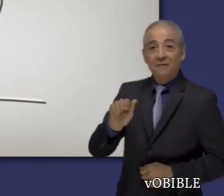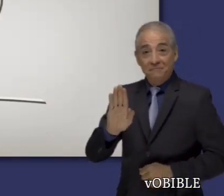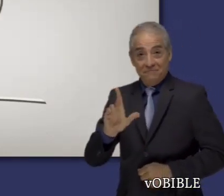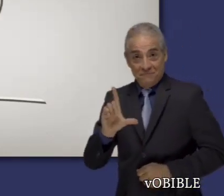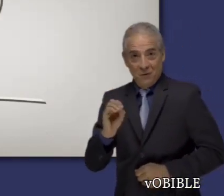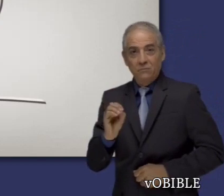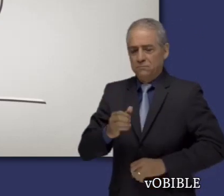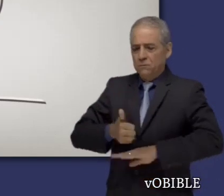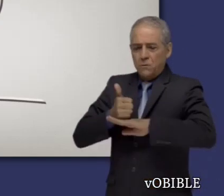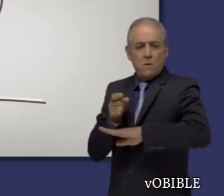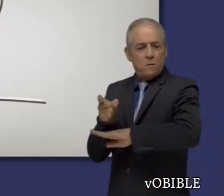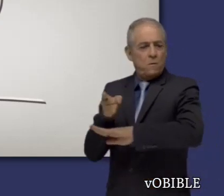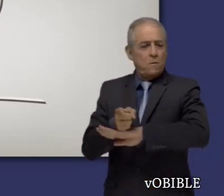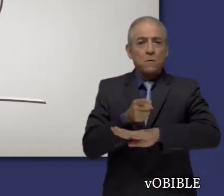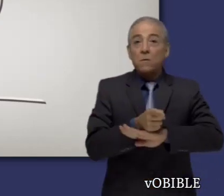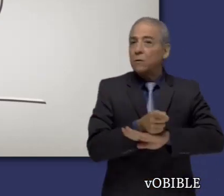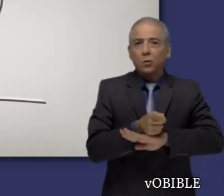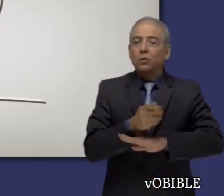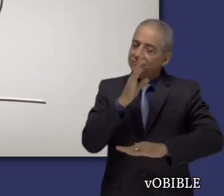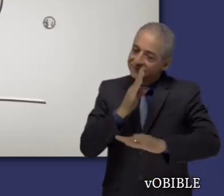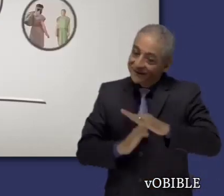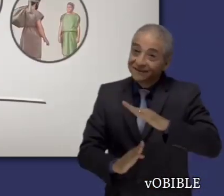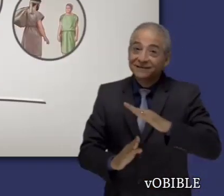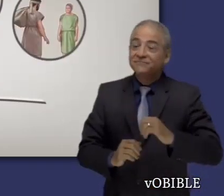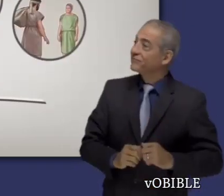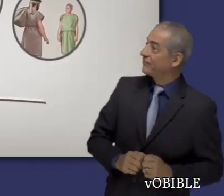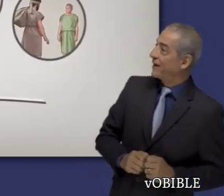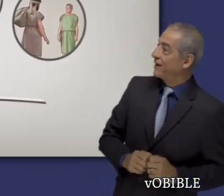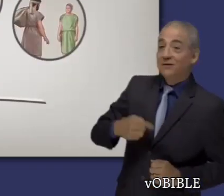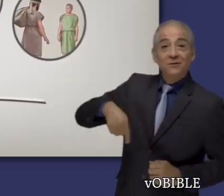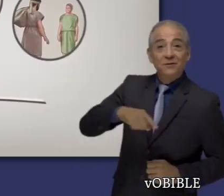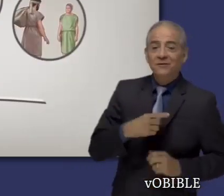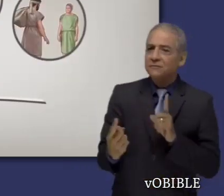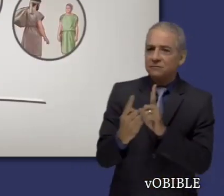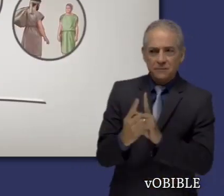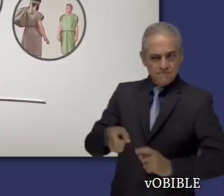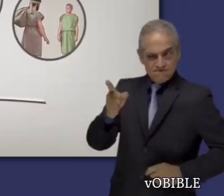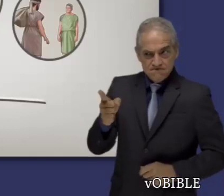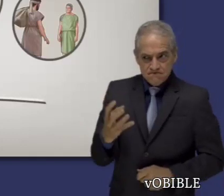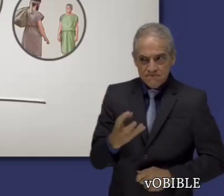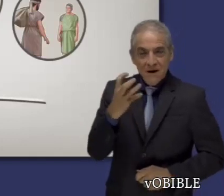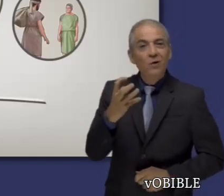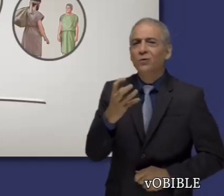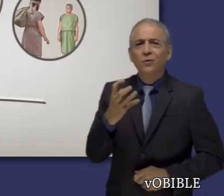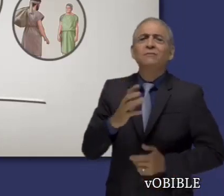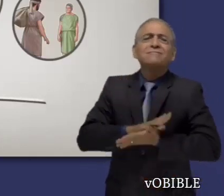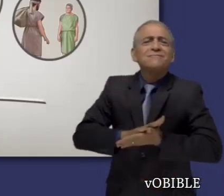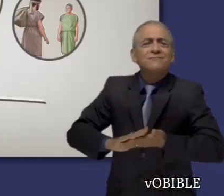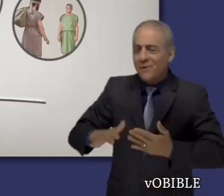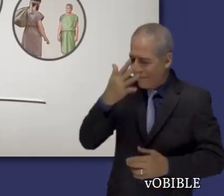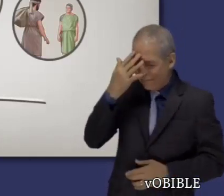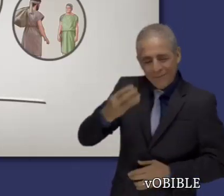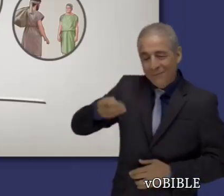demostró Pablo auténtica humildad al no abusar de su autoridad, y en lo importante que es la bondad y el